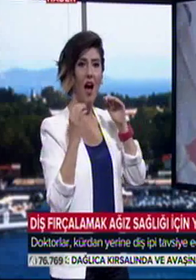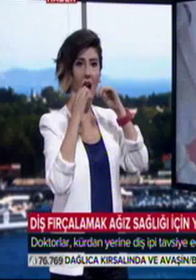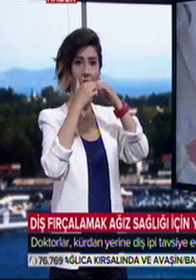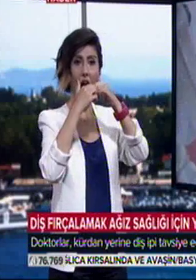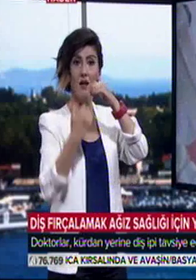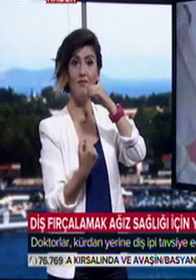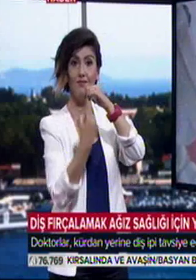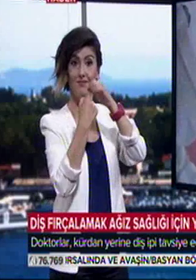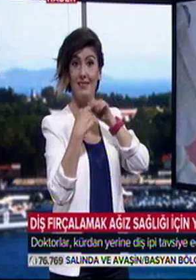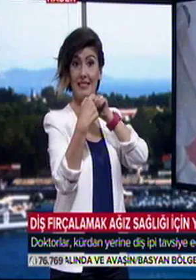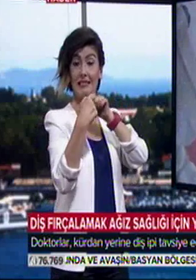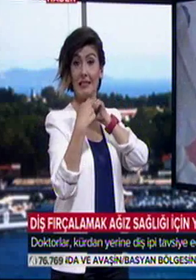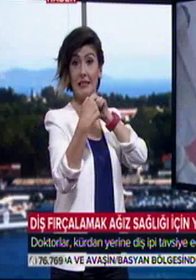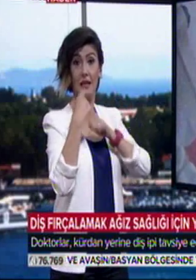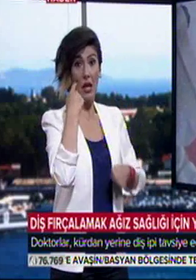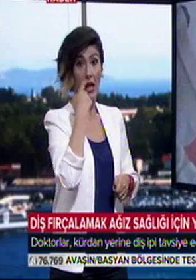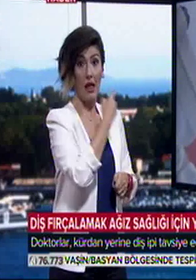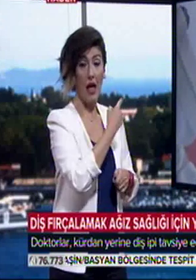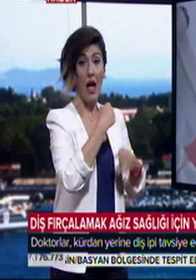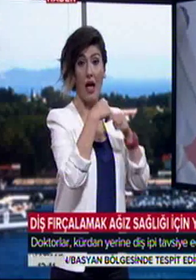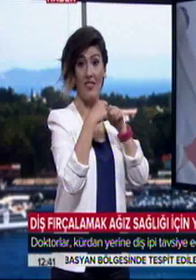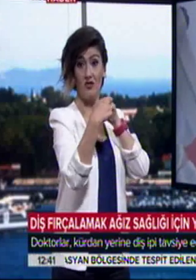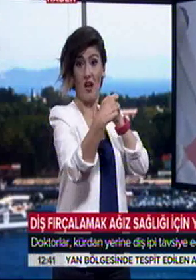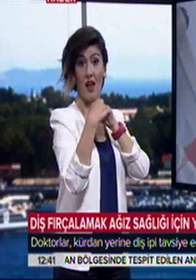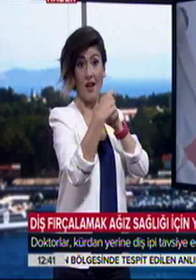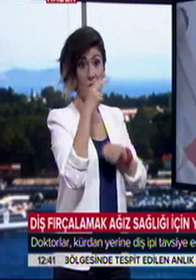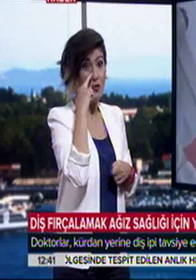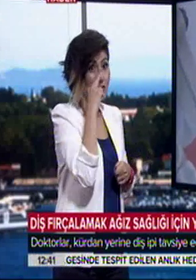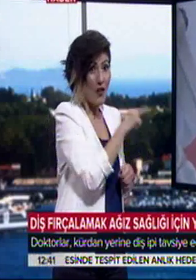Kontak atlatıldıktan sonra diş araları şekilde uyguladığım gibi temizlenir.